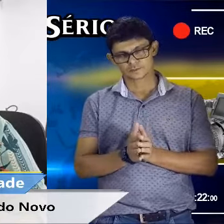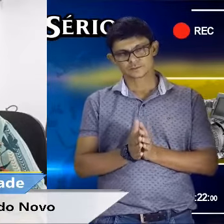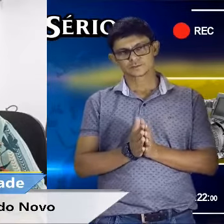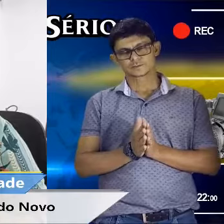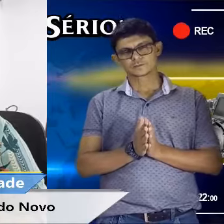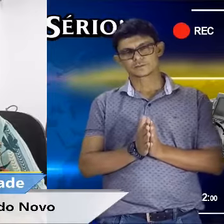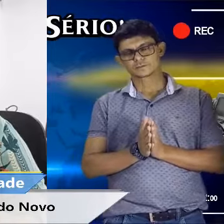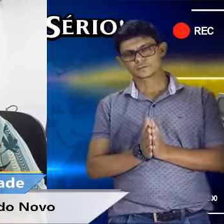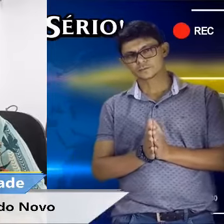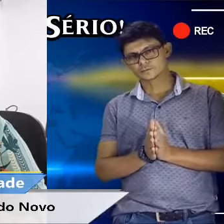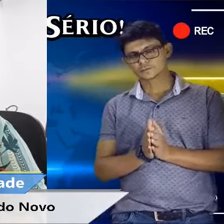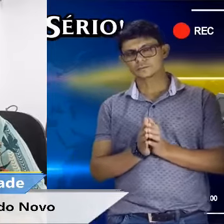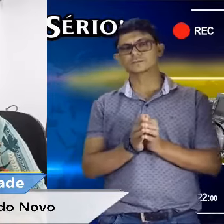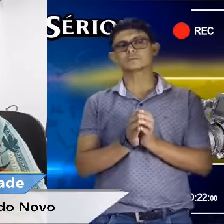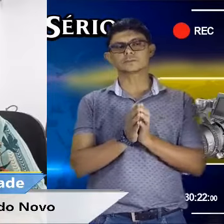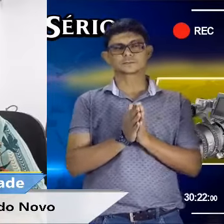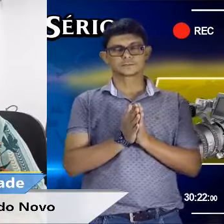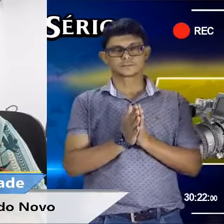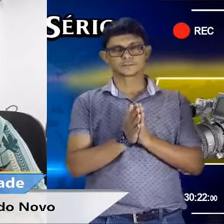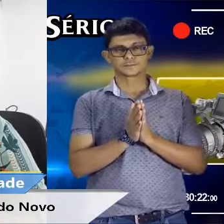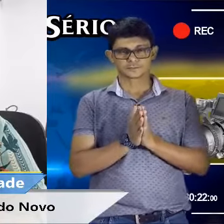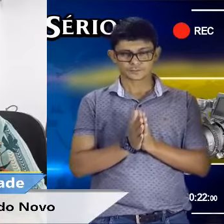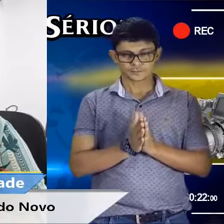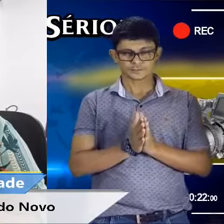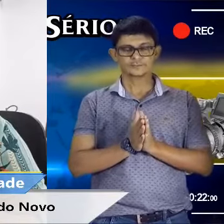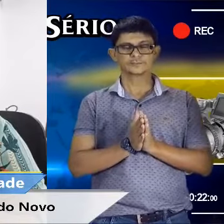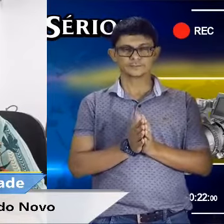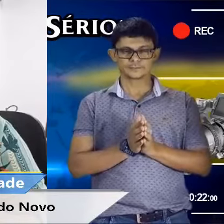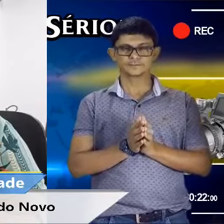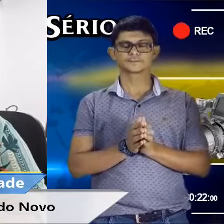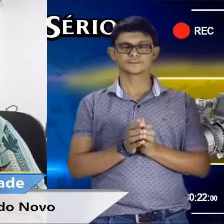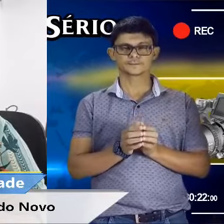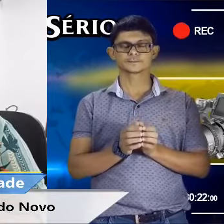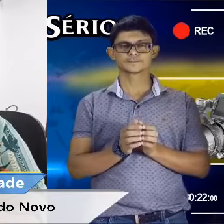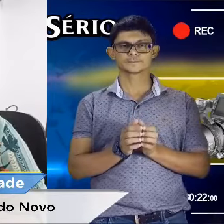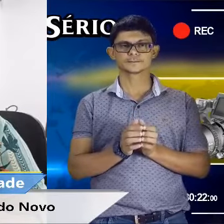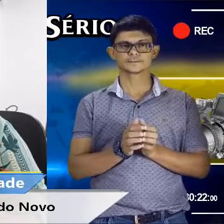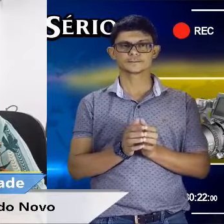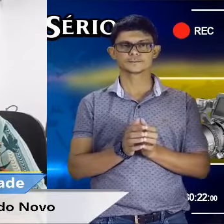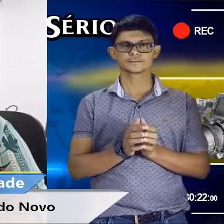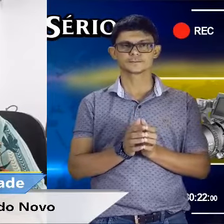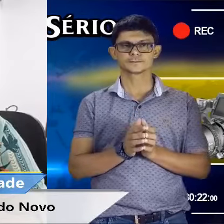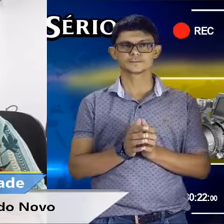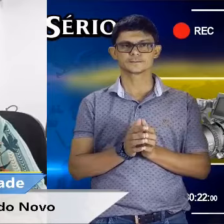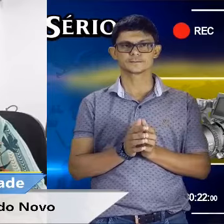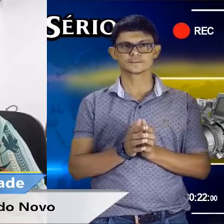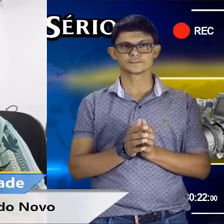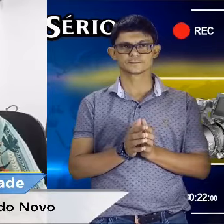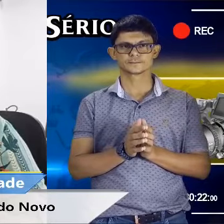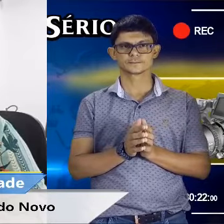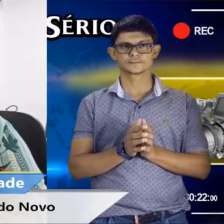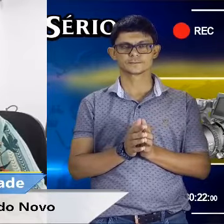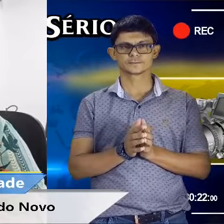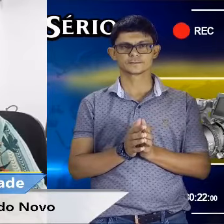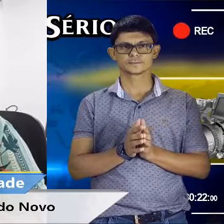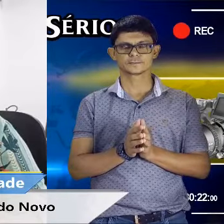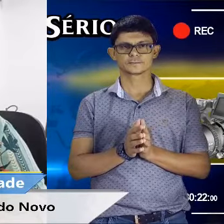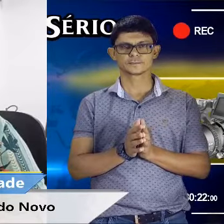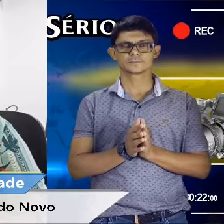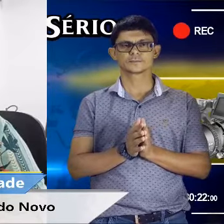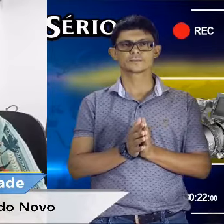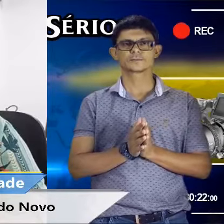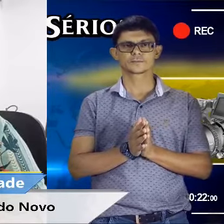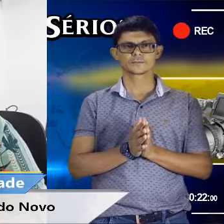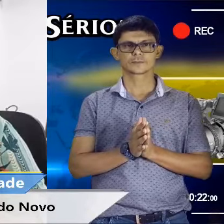Nós não temos vazão se a gente tiver correr. Nós passamos por situações onde tem grade rail aí,